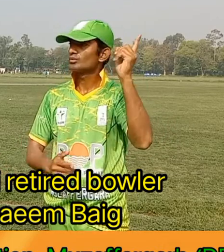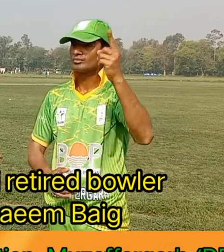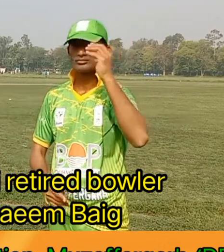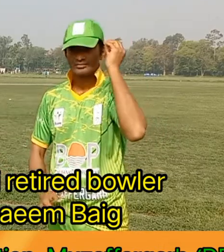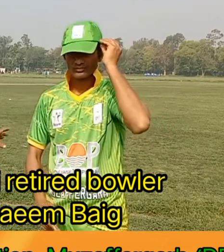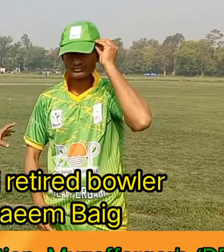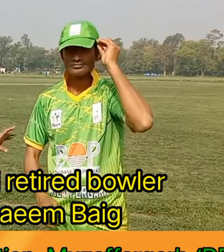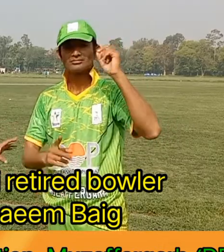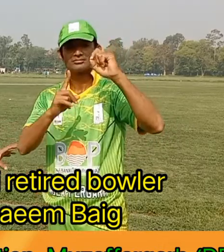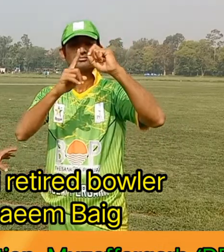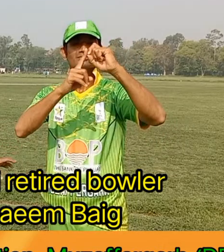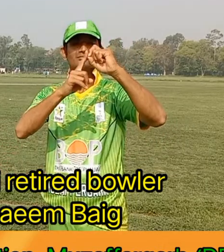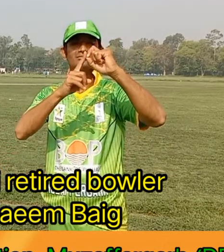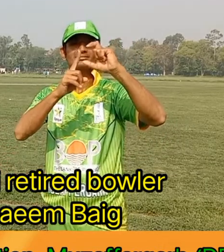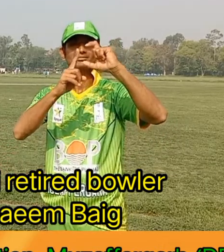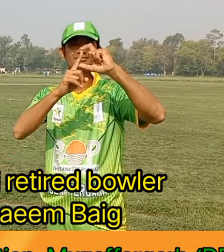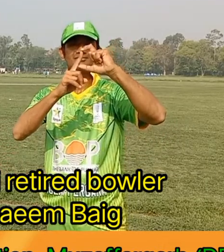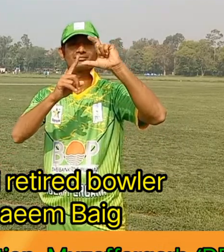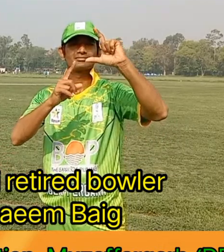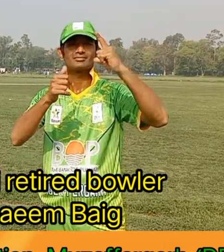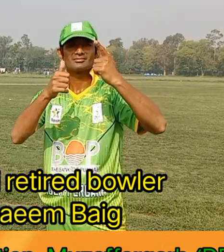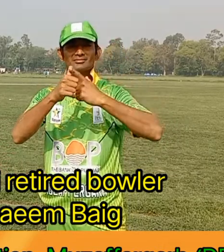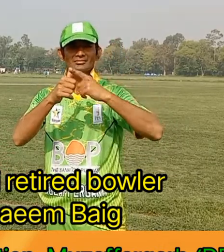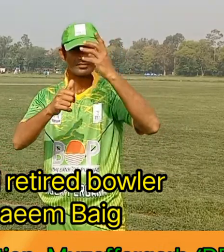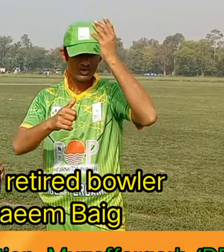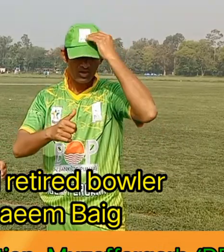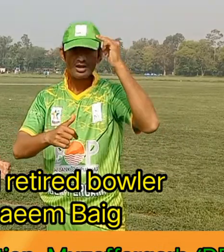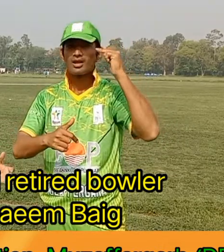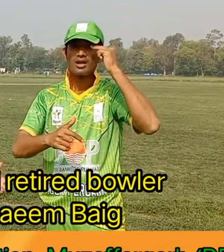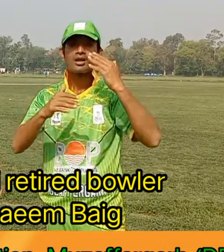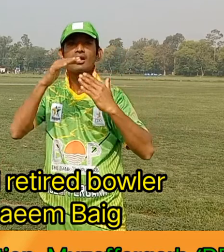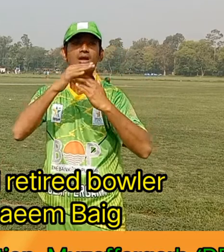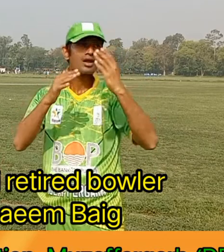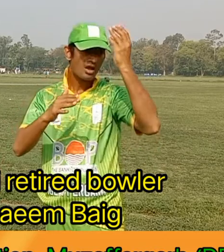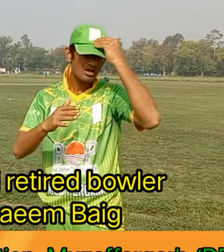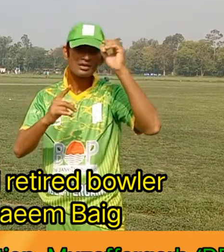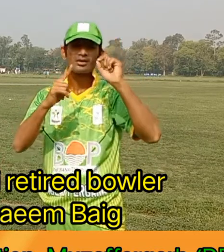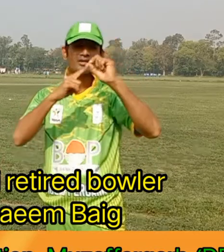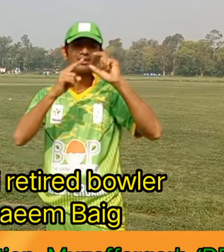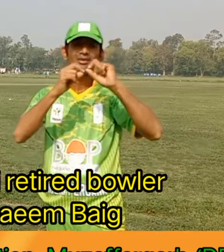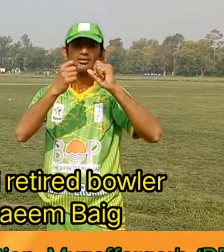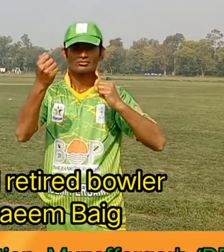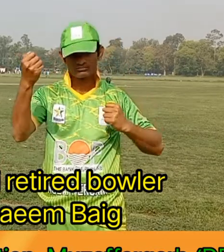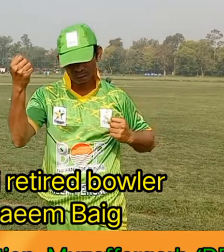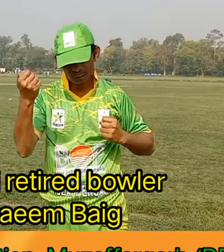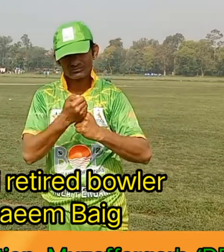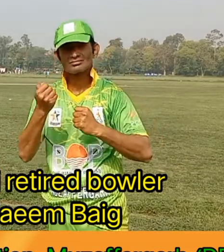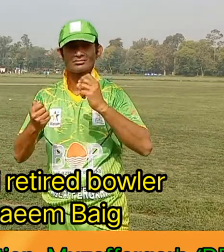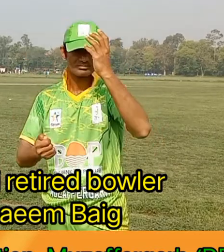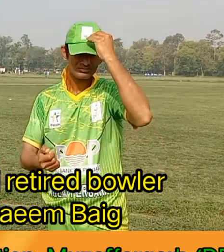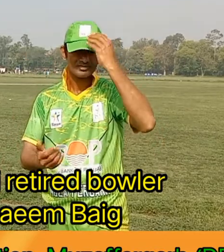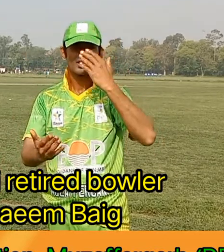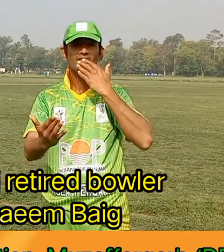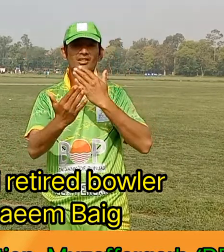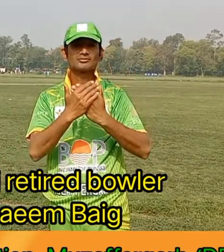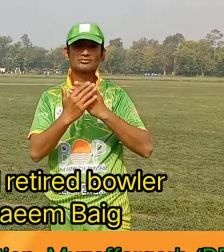چند جھلکیاں دکھاؤں گا اس ٹورنمنٹ کے حوالے سے تو انشاءاللہ آپ وہ دیکھیں اس کو پسند بھی کریں گے